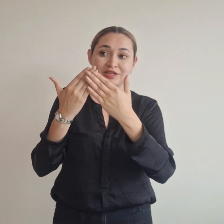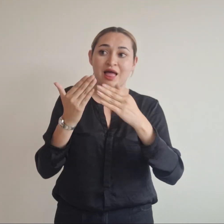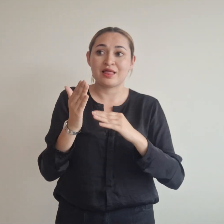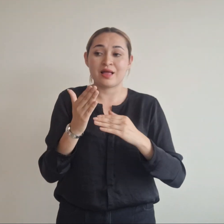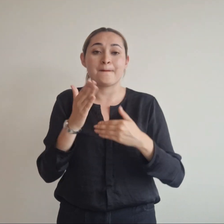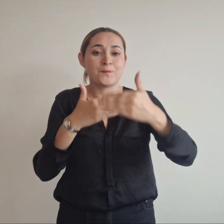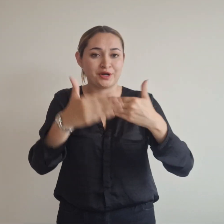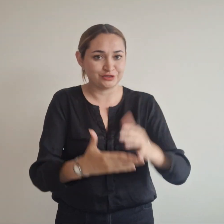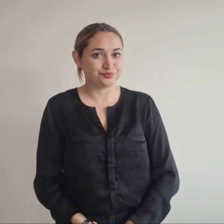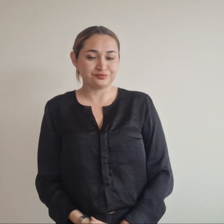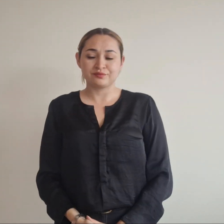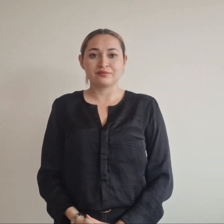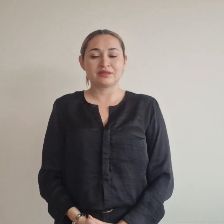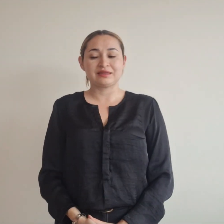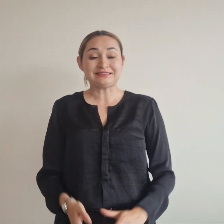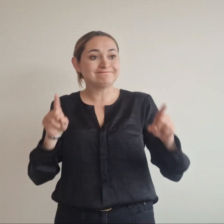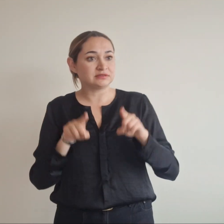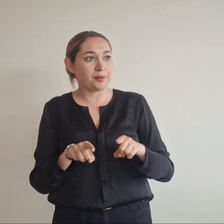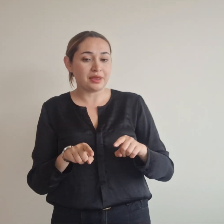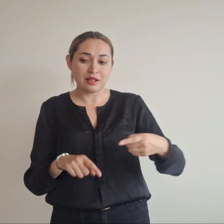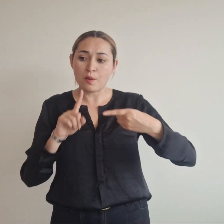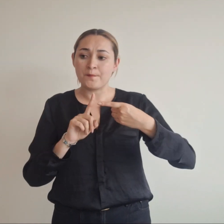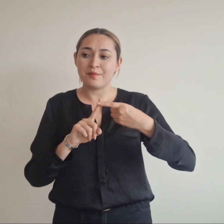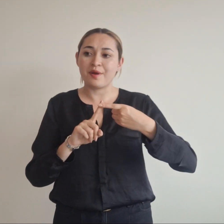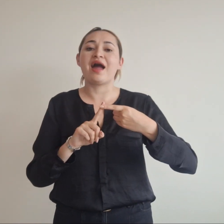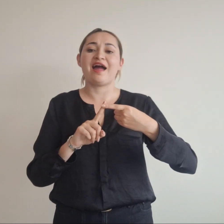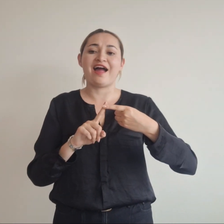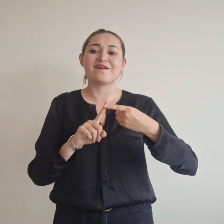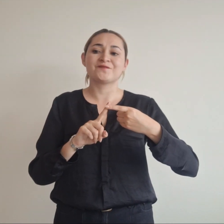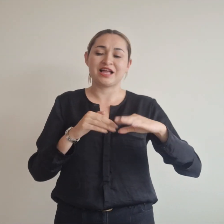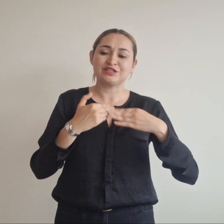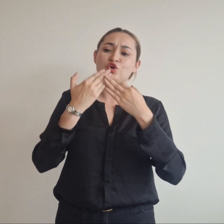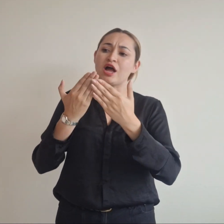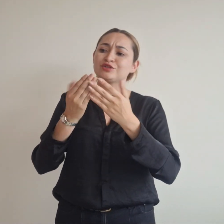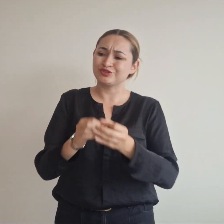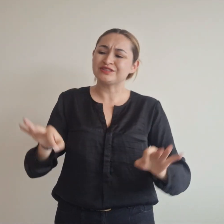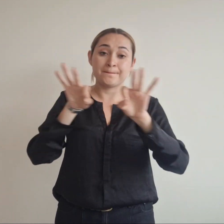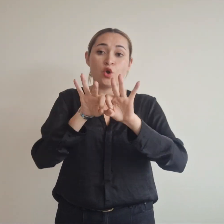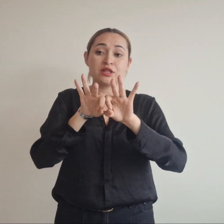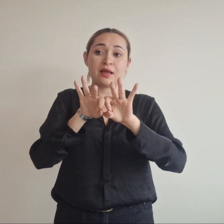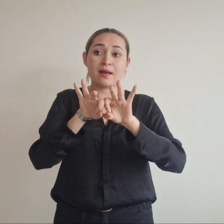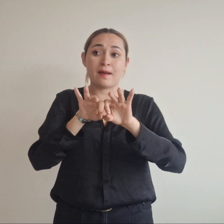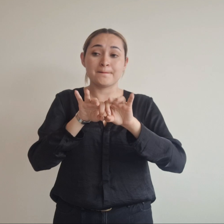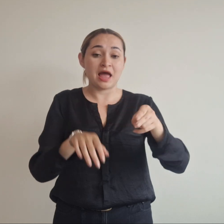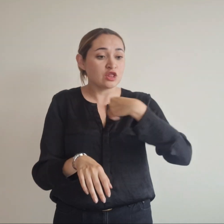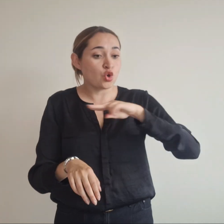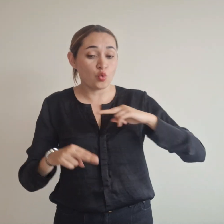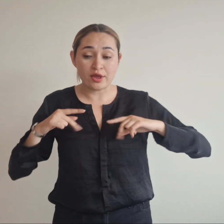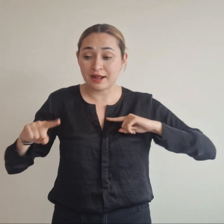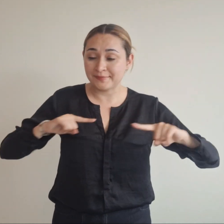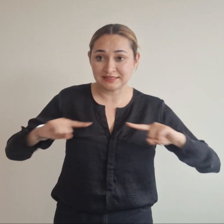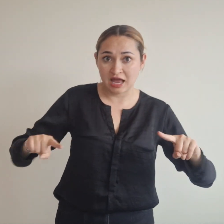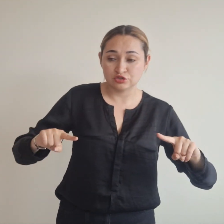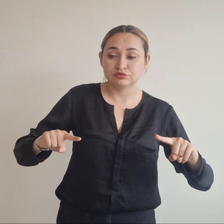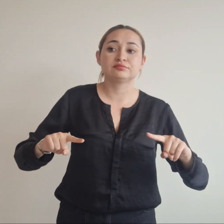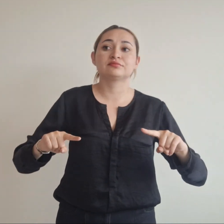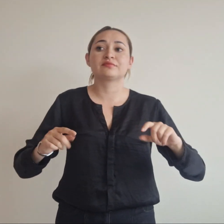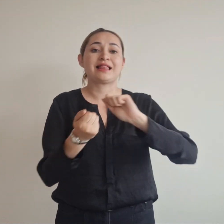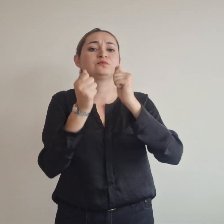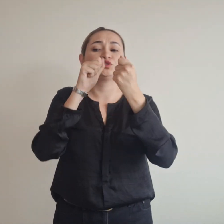Con esta iniciativa, reafirmamos que la educación es un pilar fundamental de nuestra administración municipal, transformando el conocimiento en